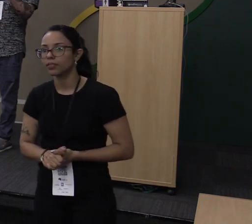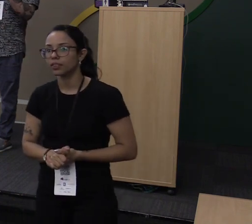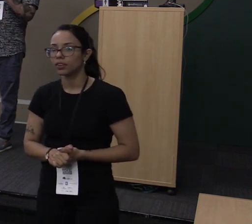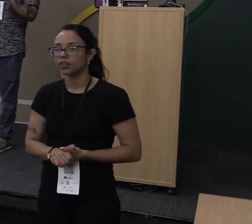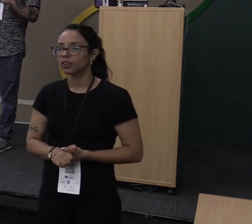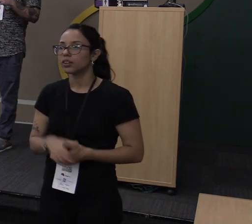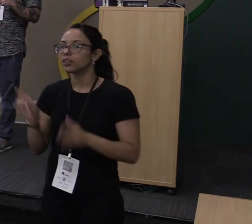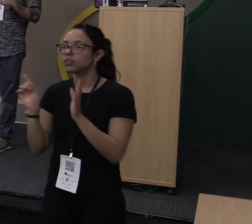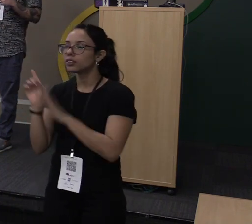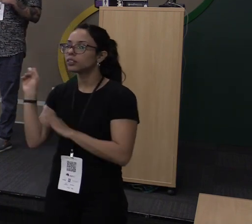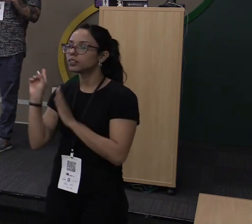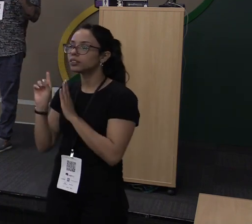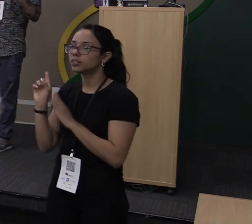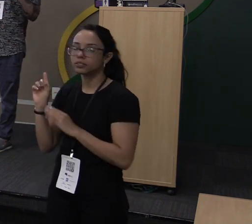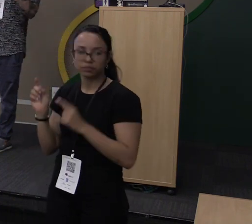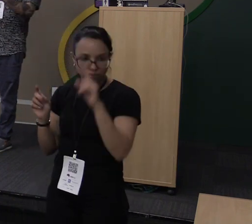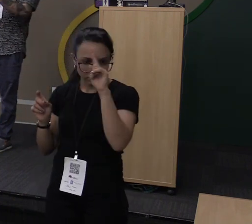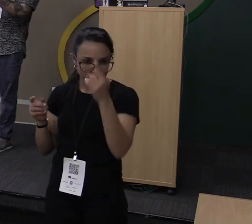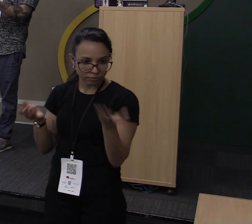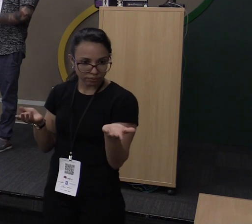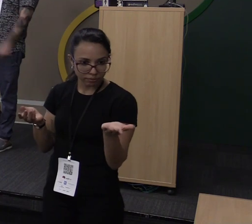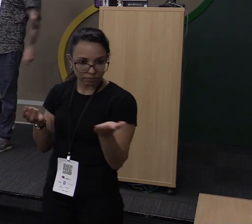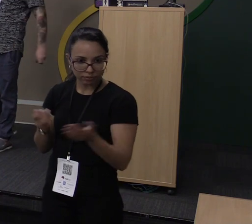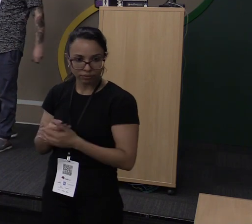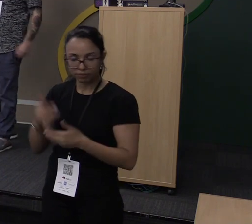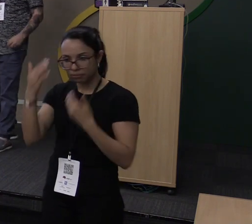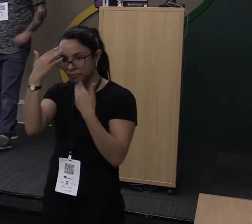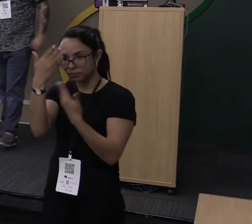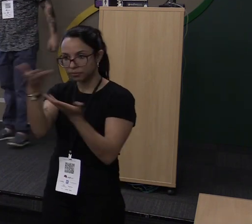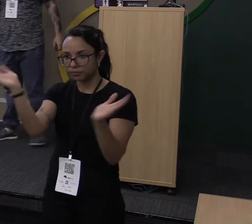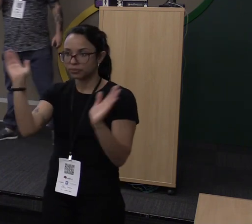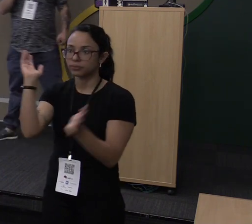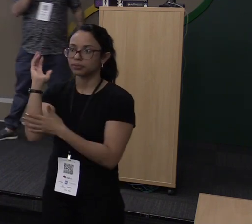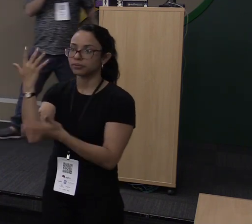Mais alguém? Mais alguma pergunta? Valeu então, obrigado, hein?